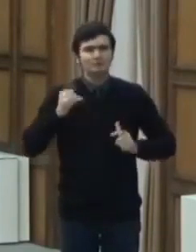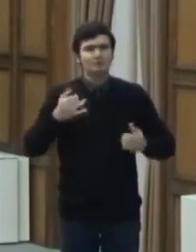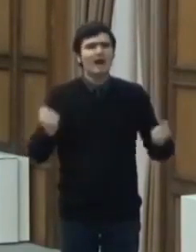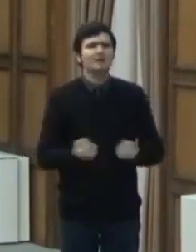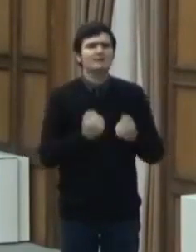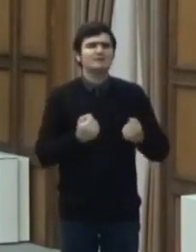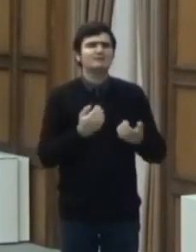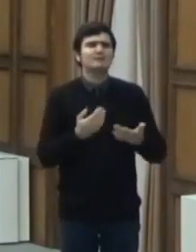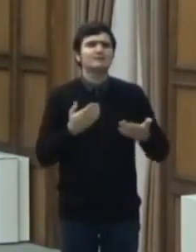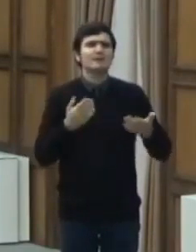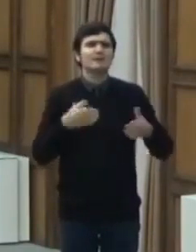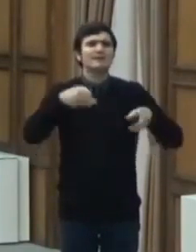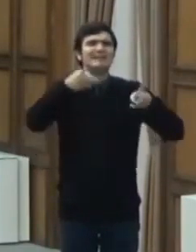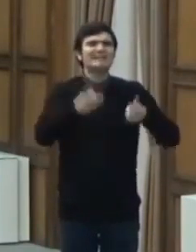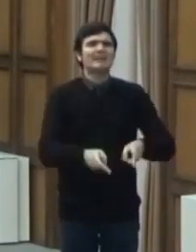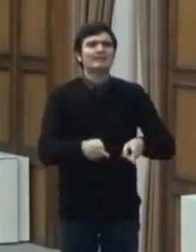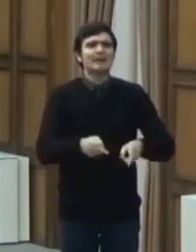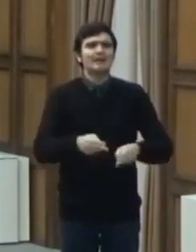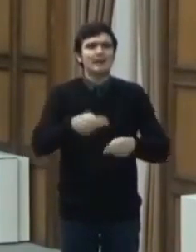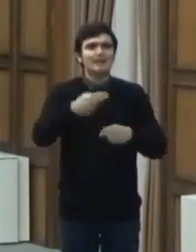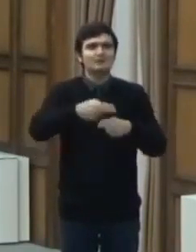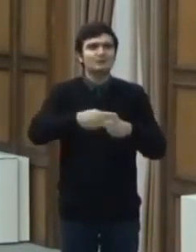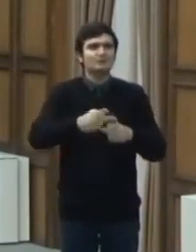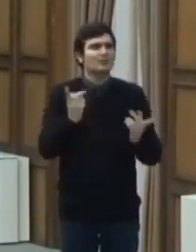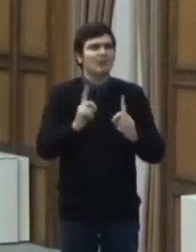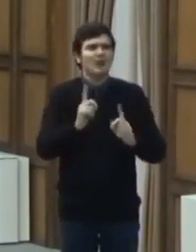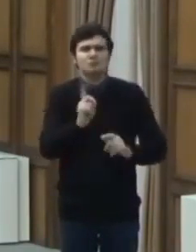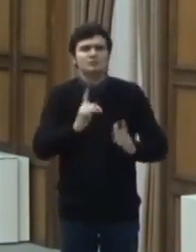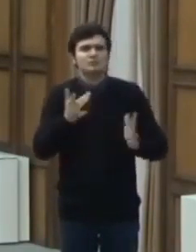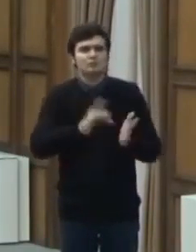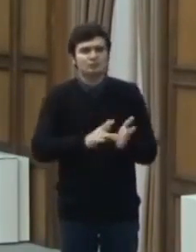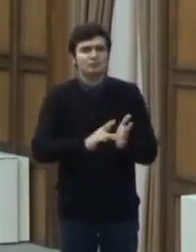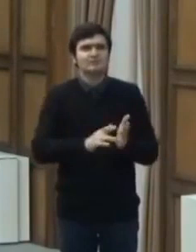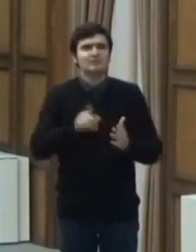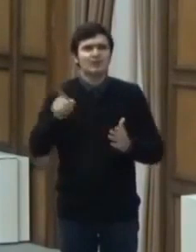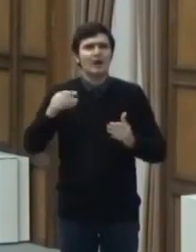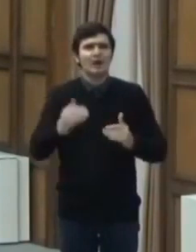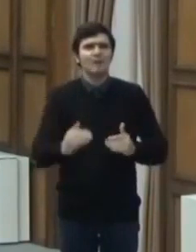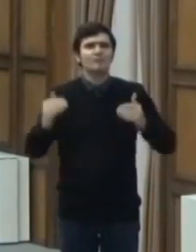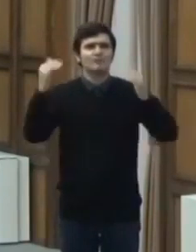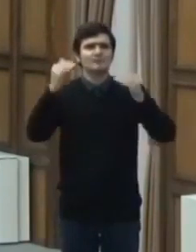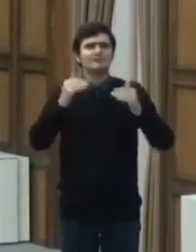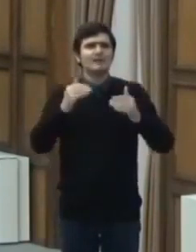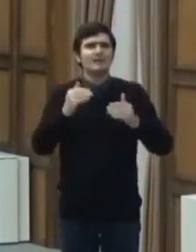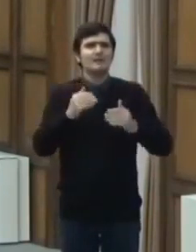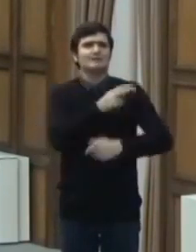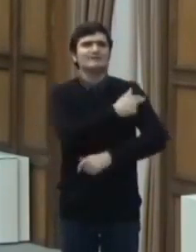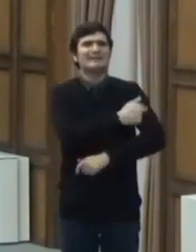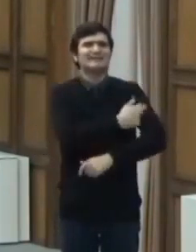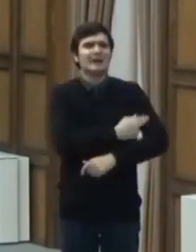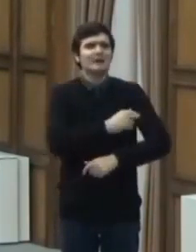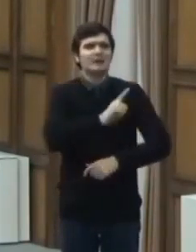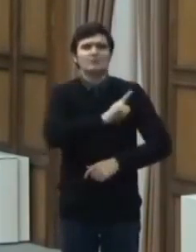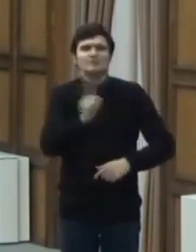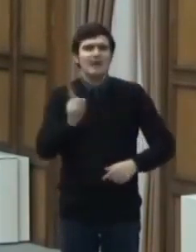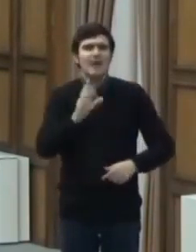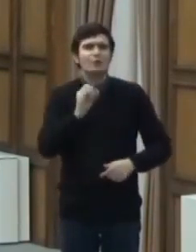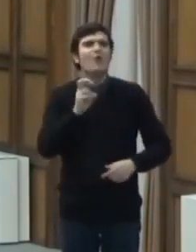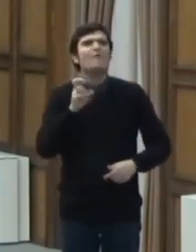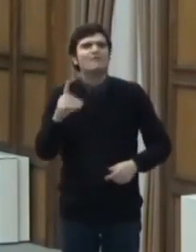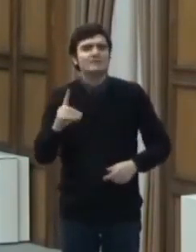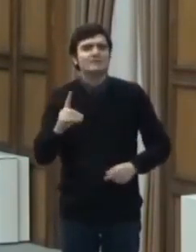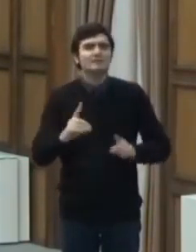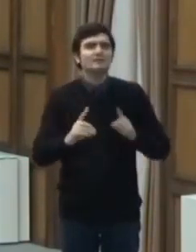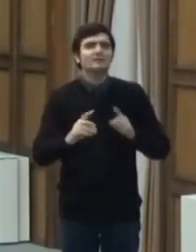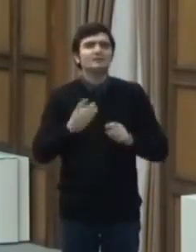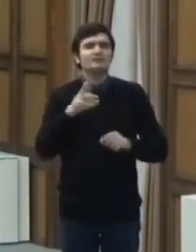pacienților care nu sunt urgențe medicale la nivelul unităților sanitare non-COVID cu menținerea interdicțiilor de